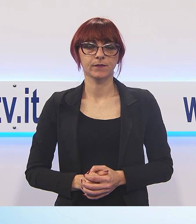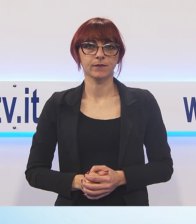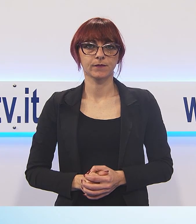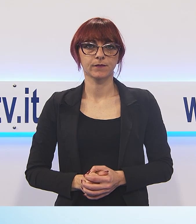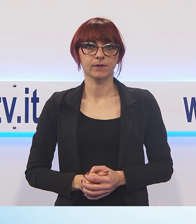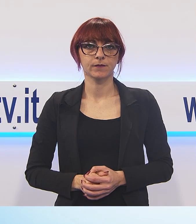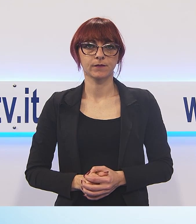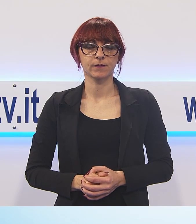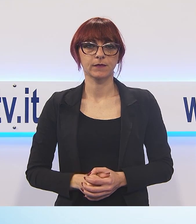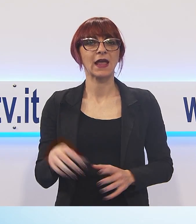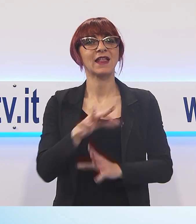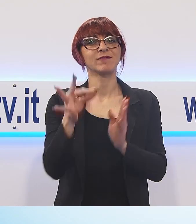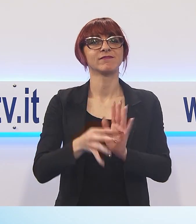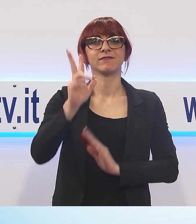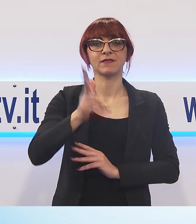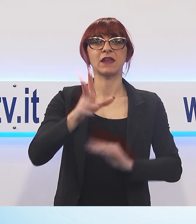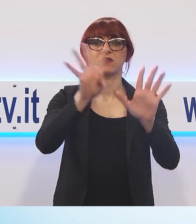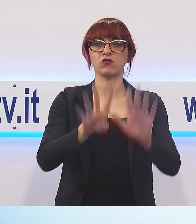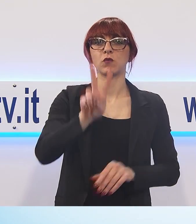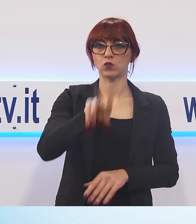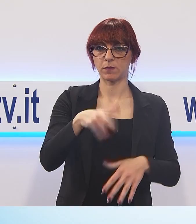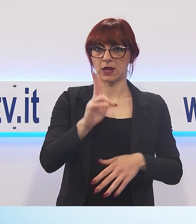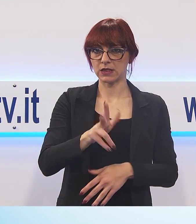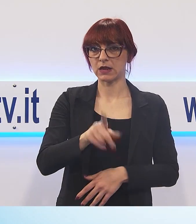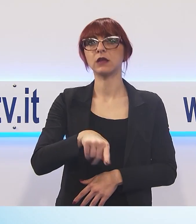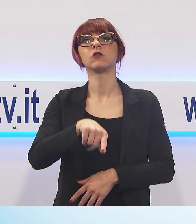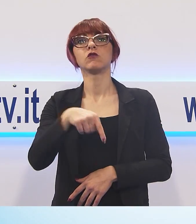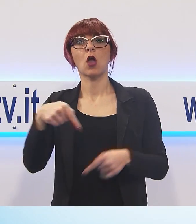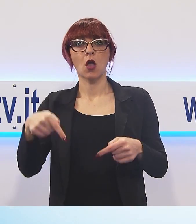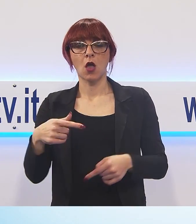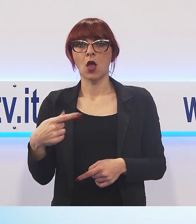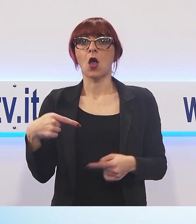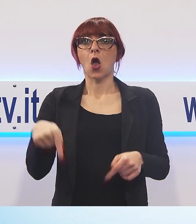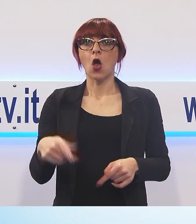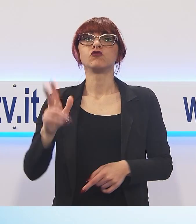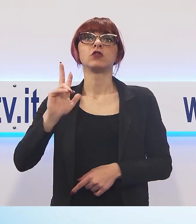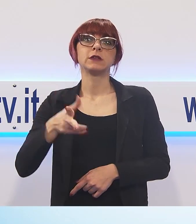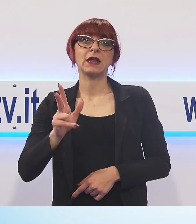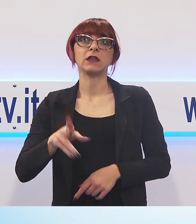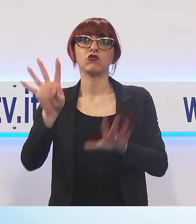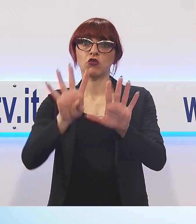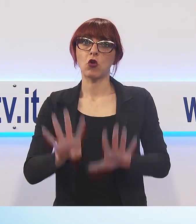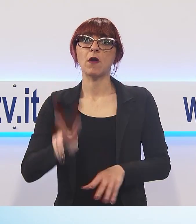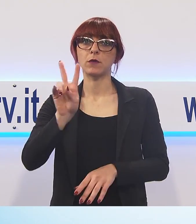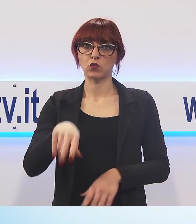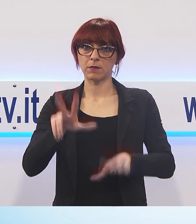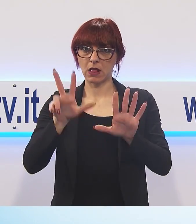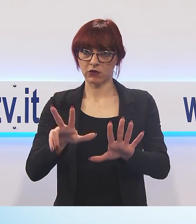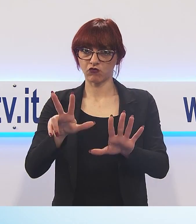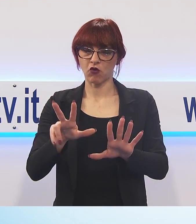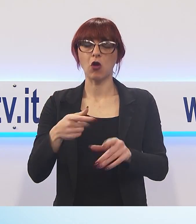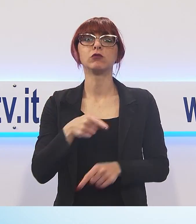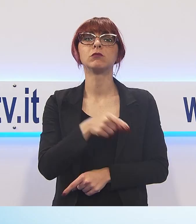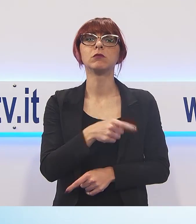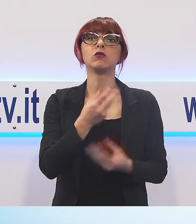13 novembre 2013, 13 novembre 2018, 5 anni dopo la prima udienza del processo di primo grado al Tribunale di